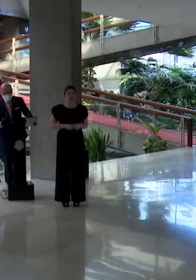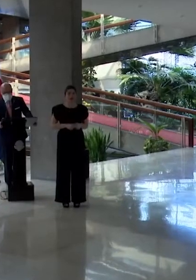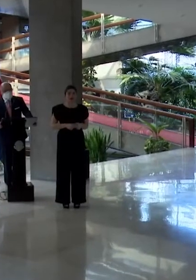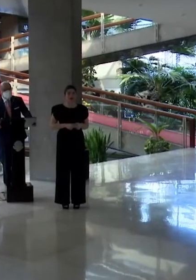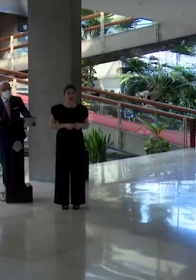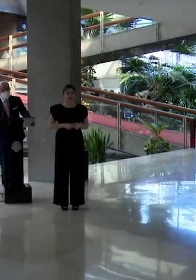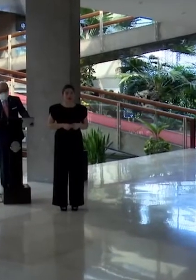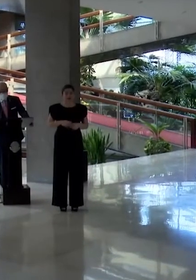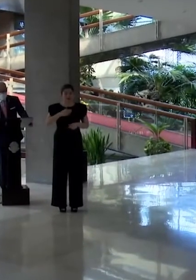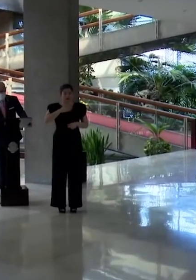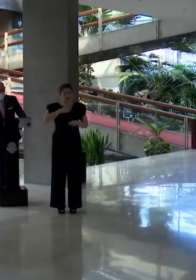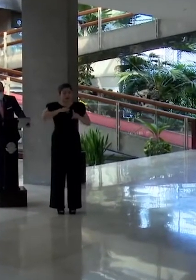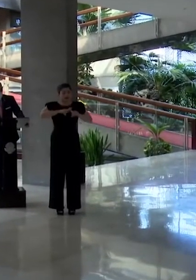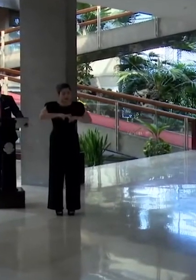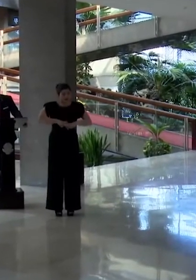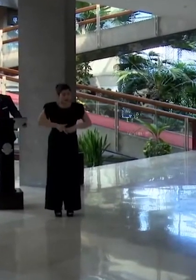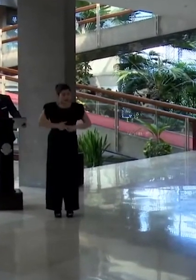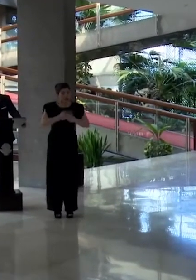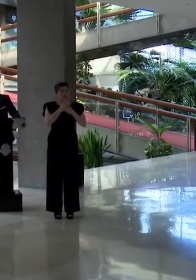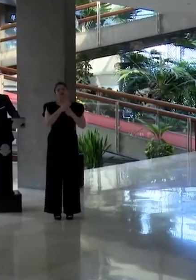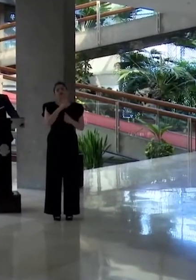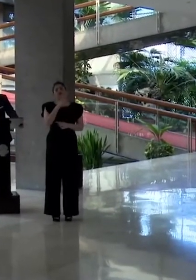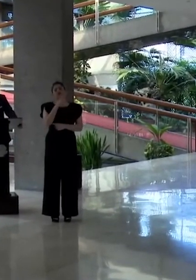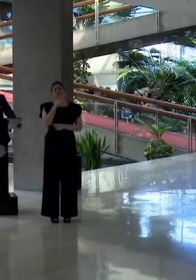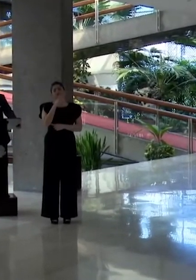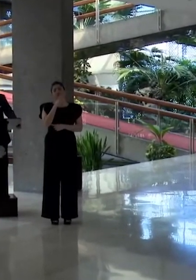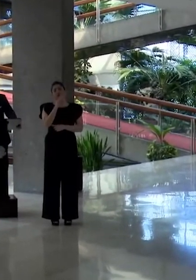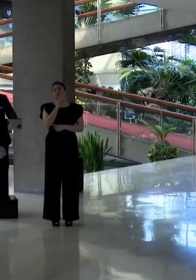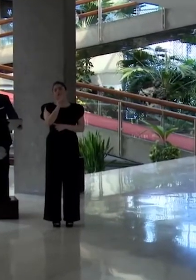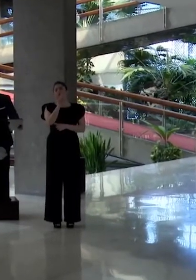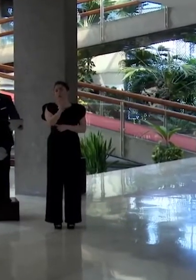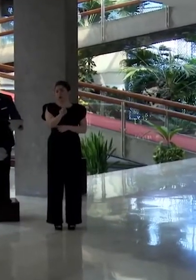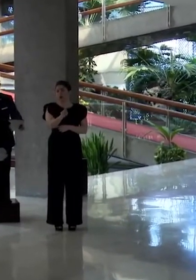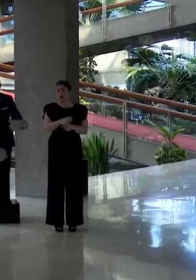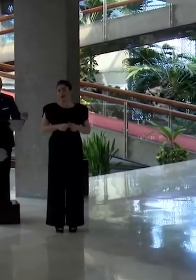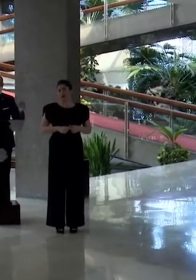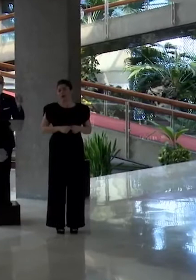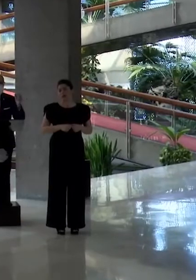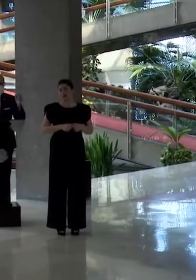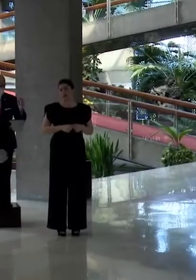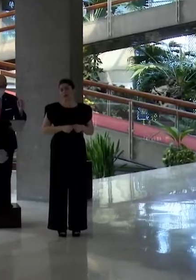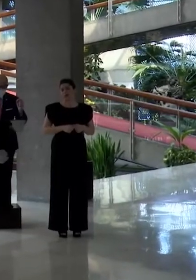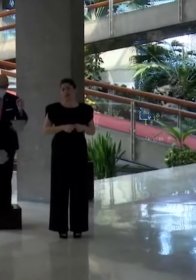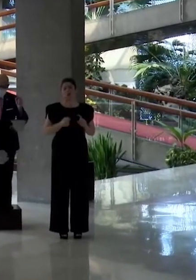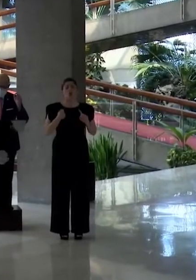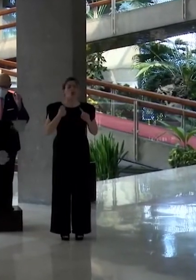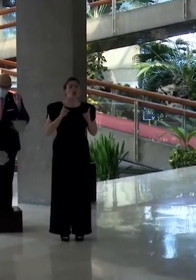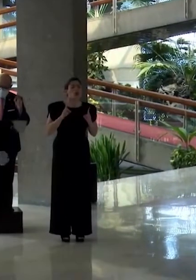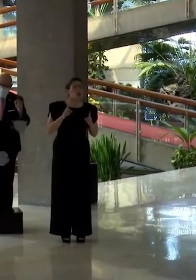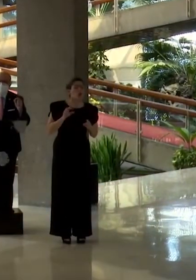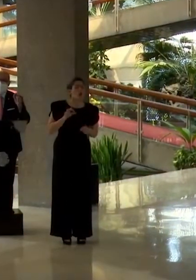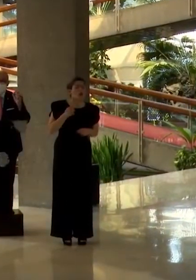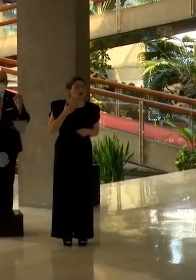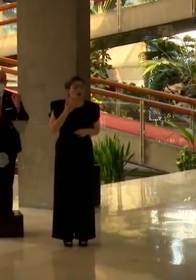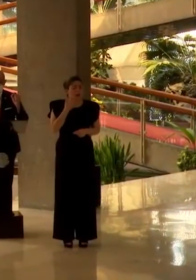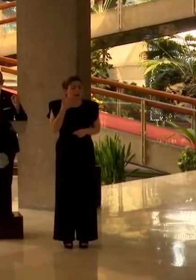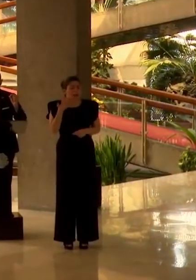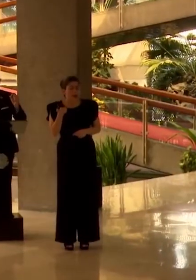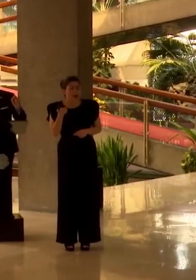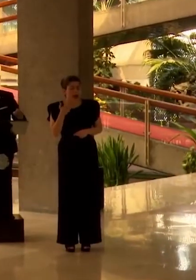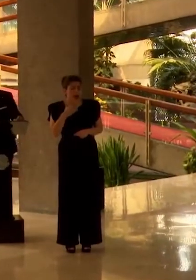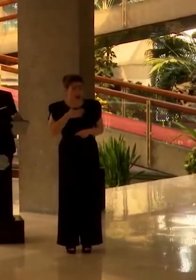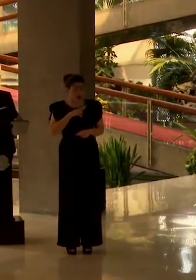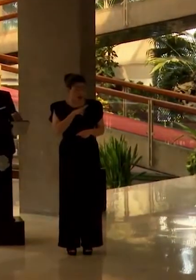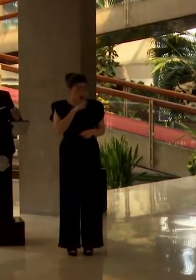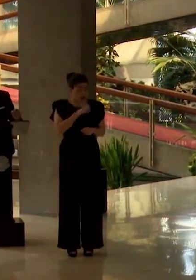Inicio mi participación con una pregunta. ¿Qué mejor forma de honrar nuestro